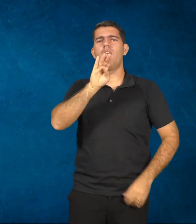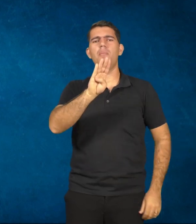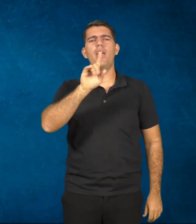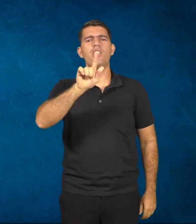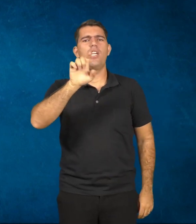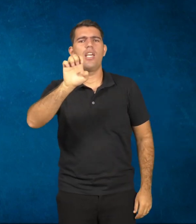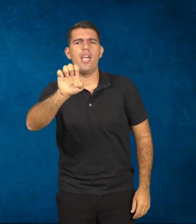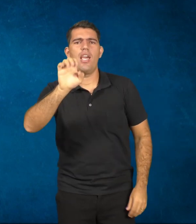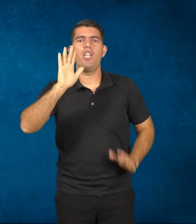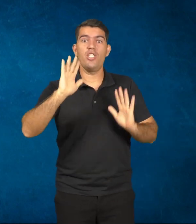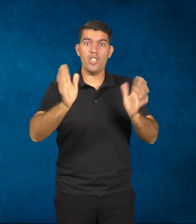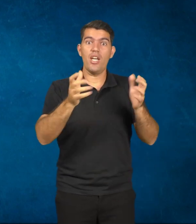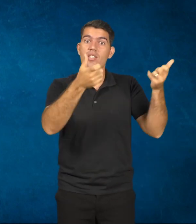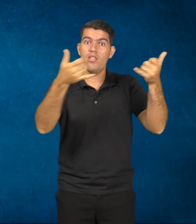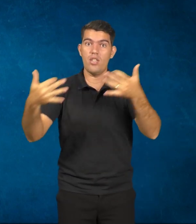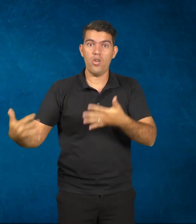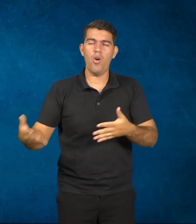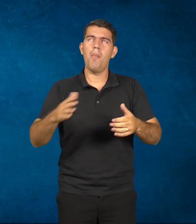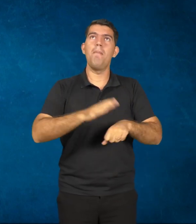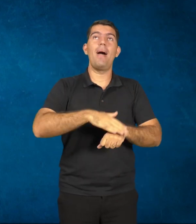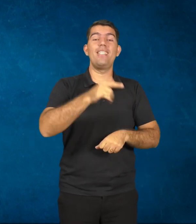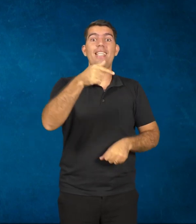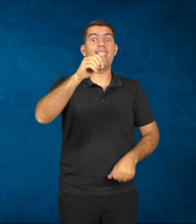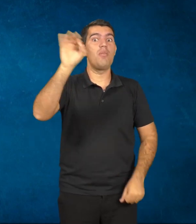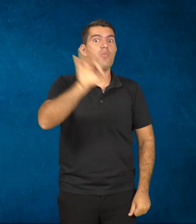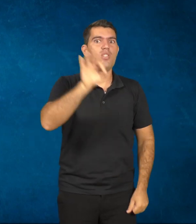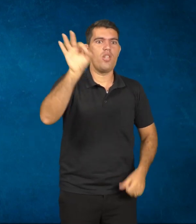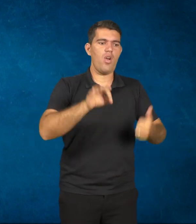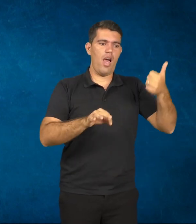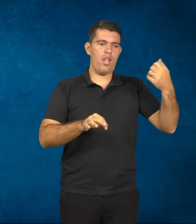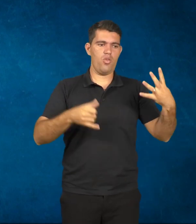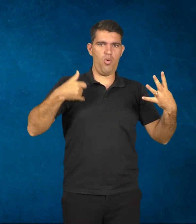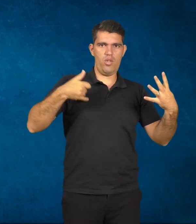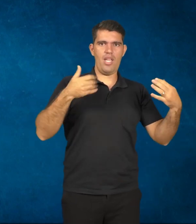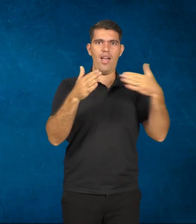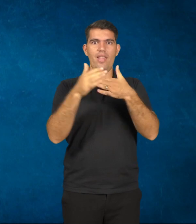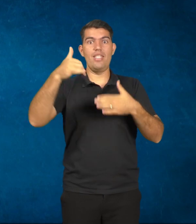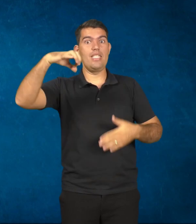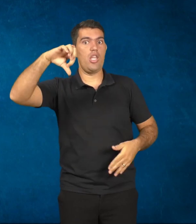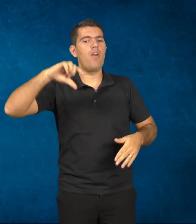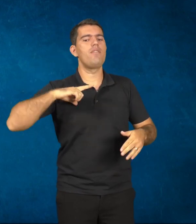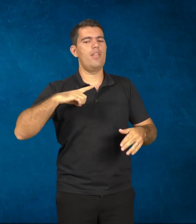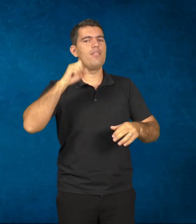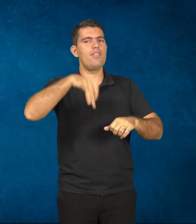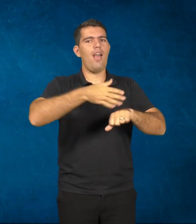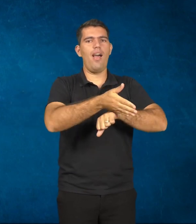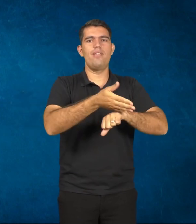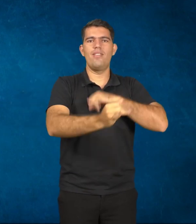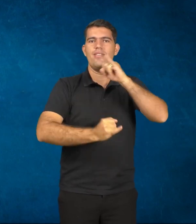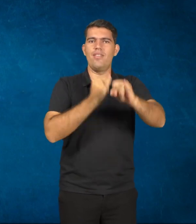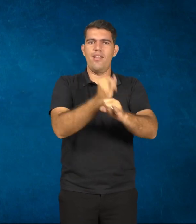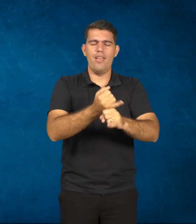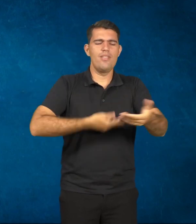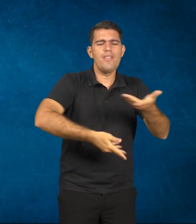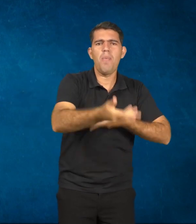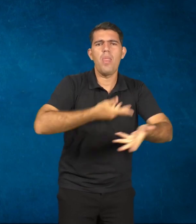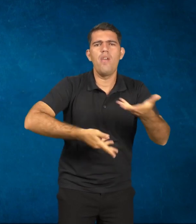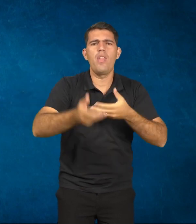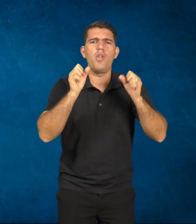dos jovens entre 14 e 19 anos têm acesso à internet no Brasil. Essa interatividade pode acontecer em